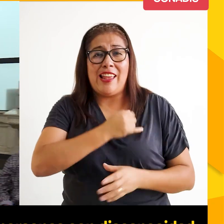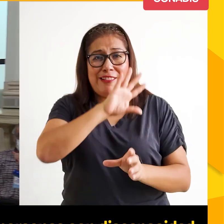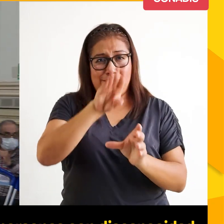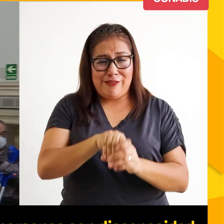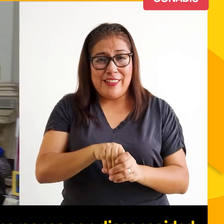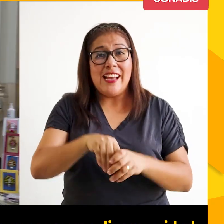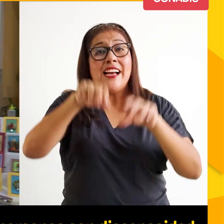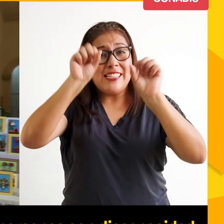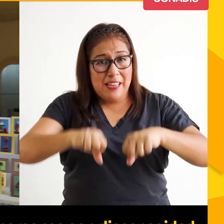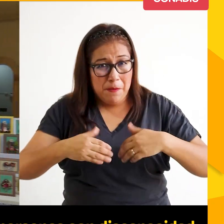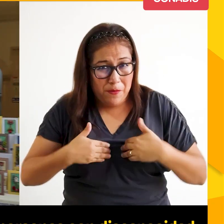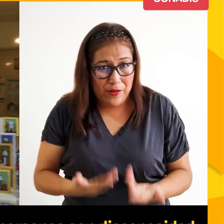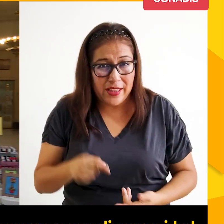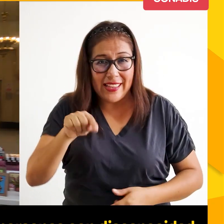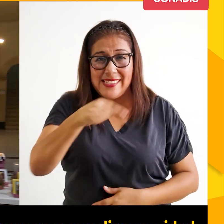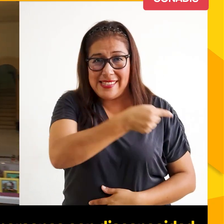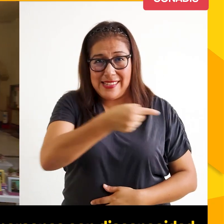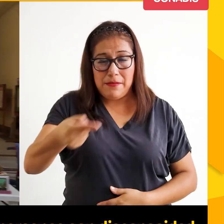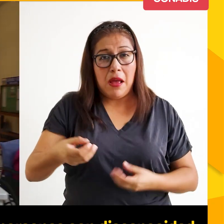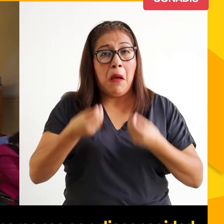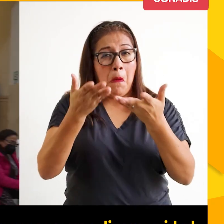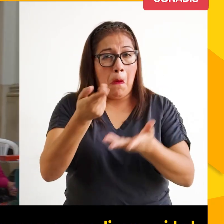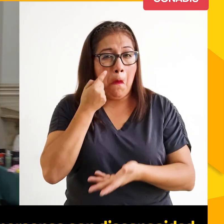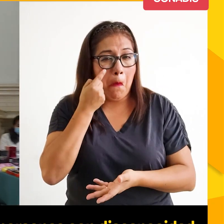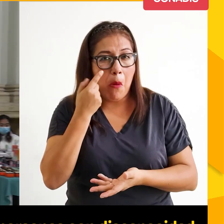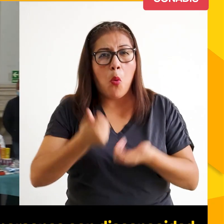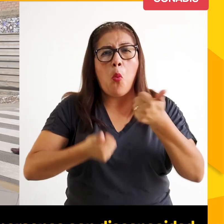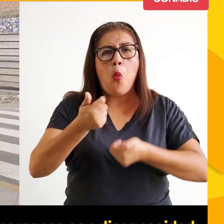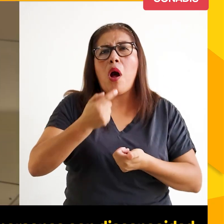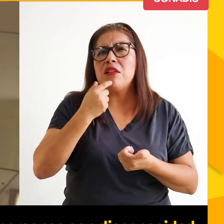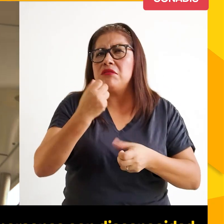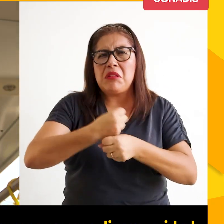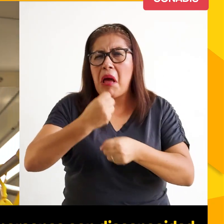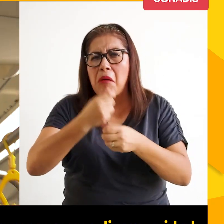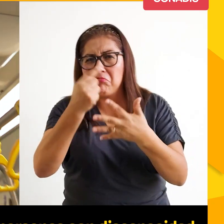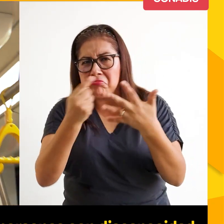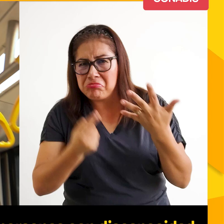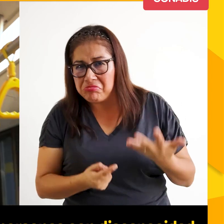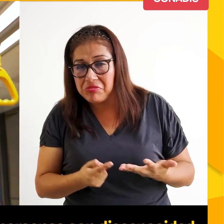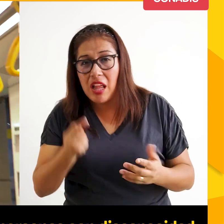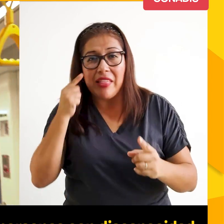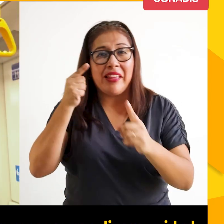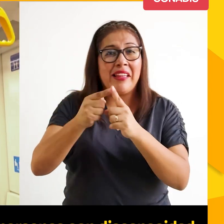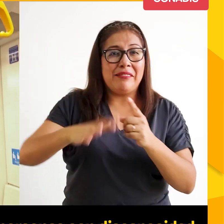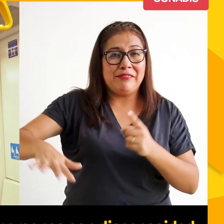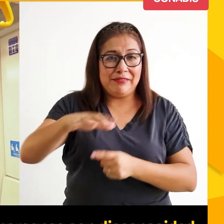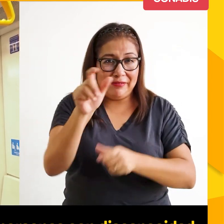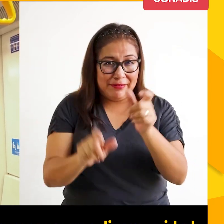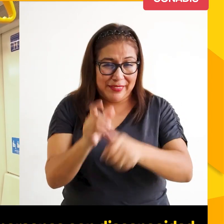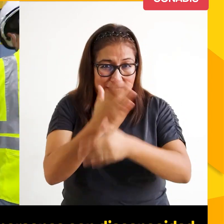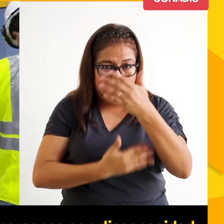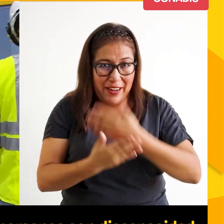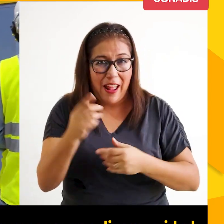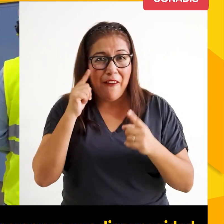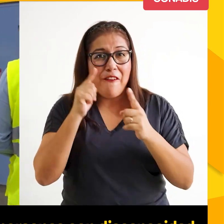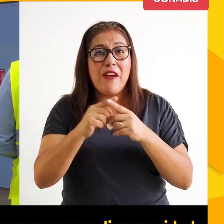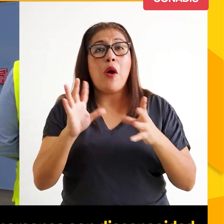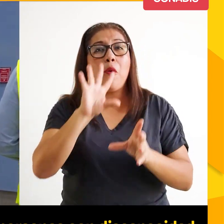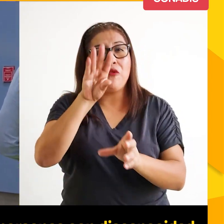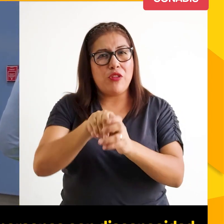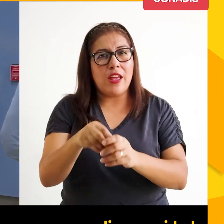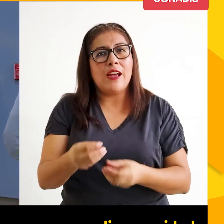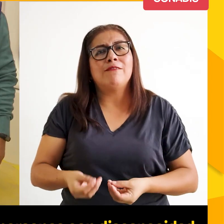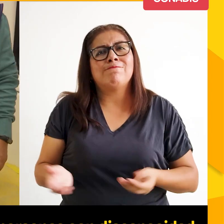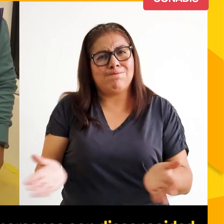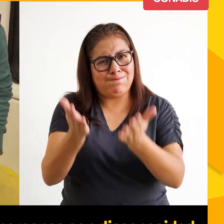Soy Capaz, esta semana dimos a conocer las ofertas laborales vigentes dirigidas a las personas con discapacidad con el fin de contribuir con